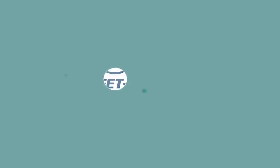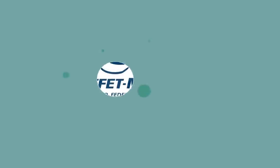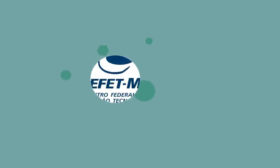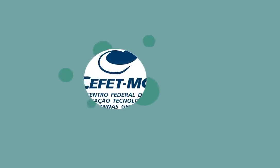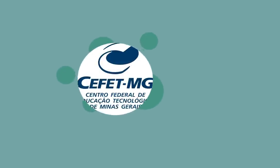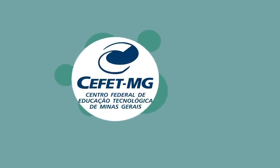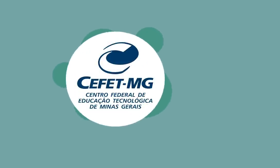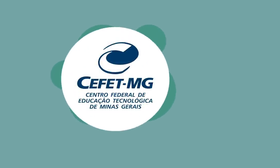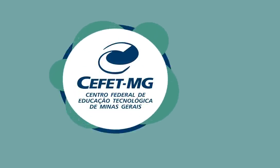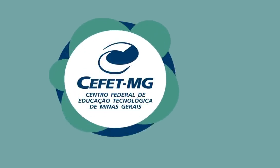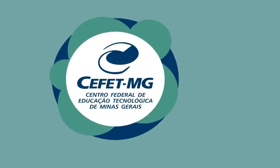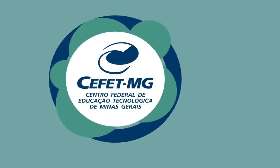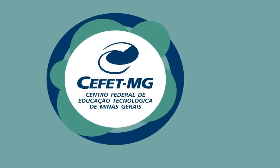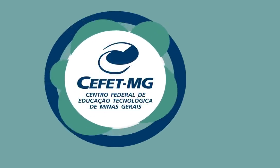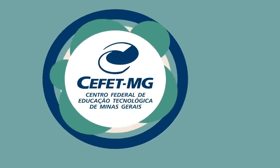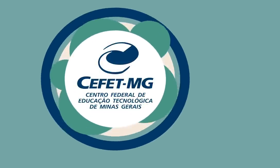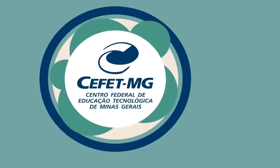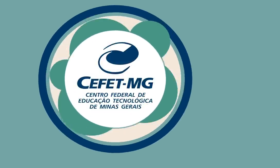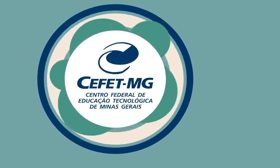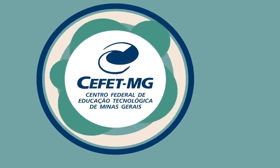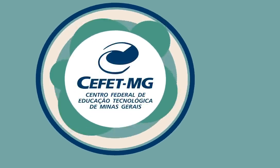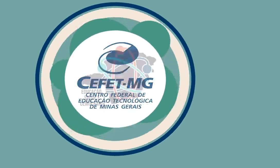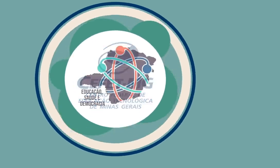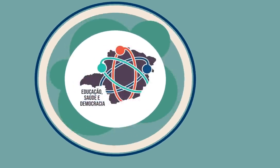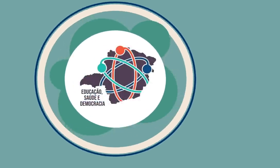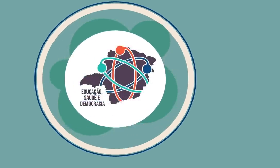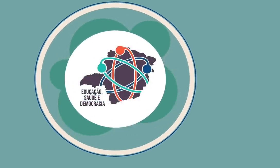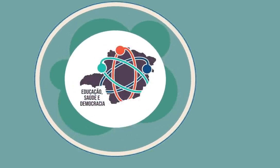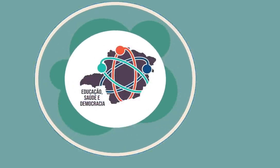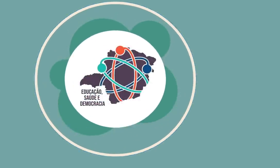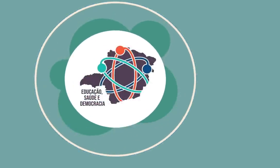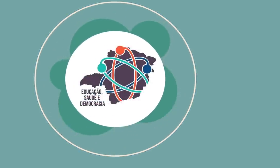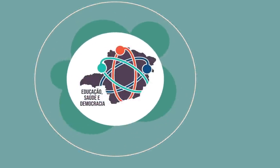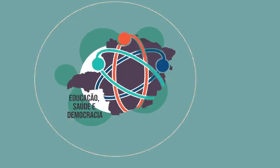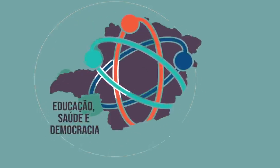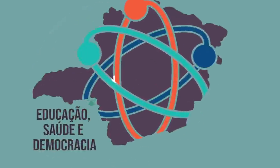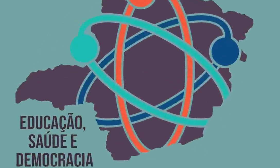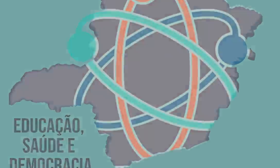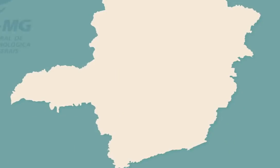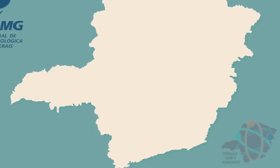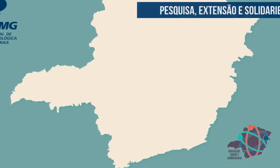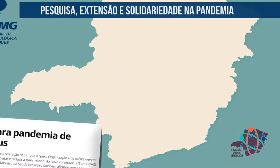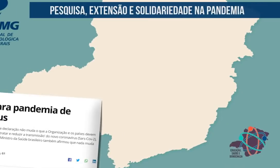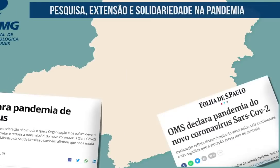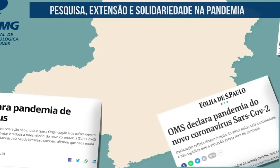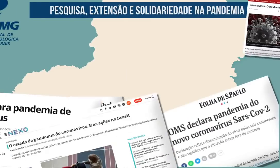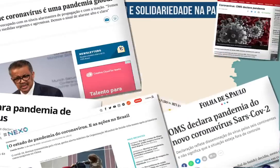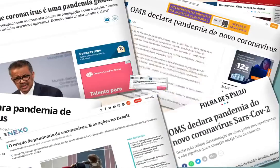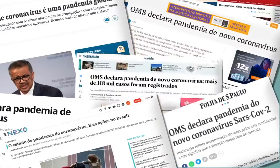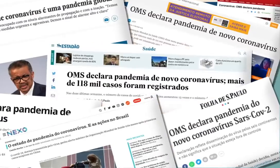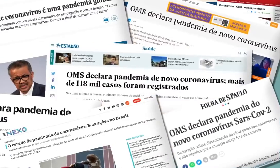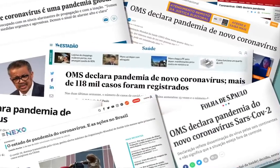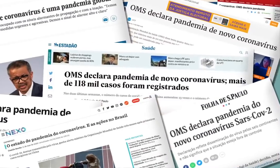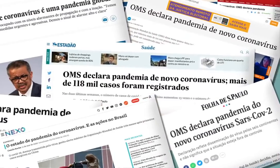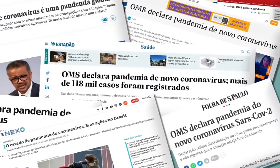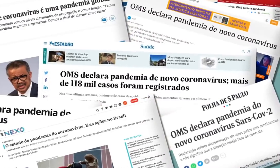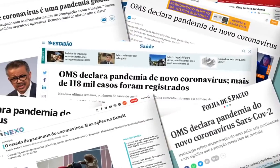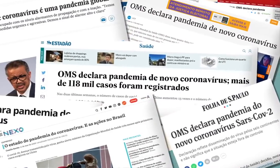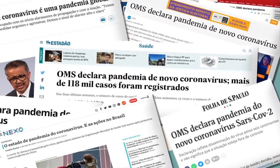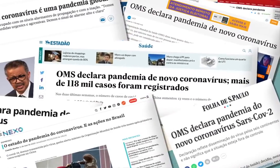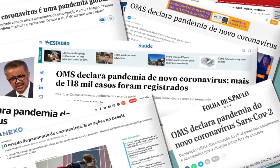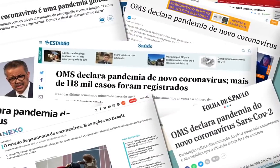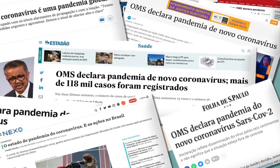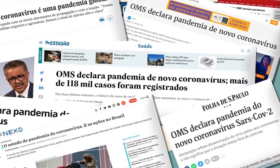Cefete-MG pesquisa, extensão e solidariedade na pandemia. A Organização Mundial da Saúde